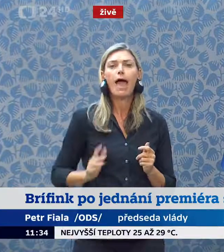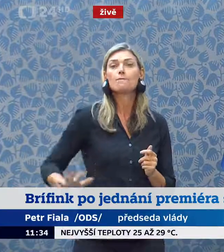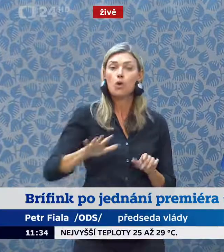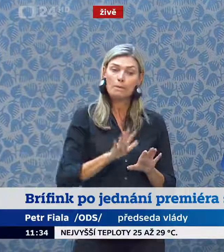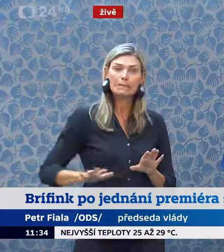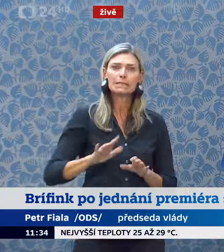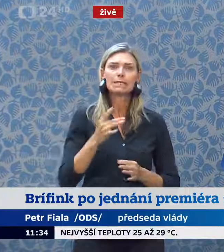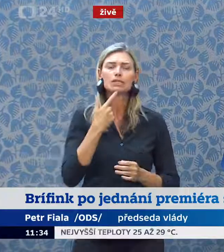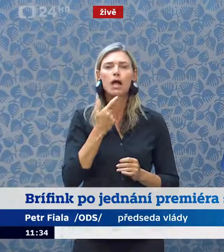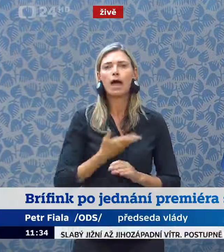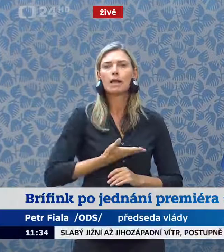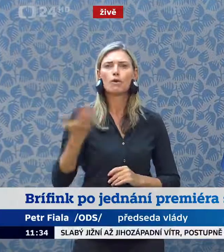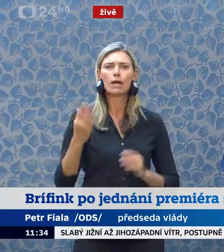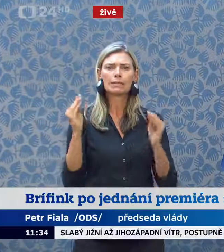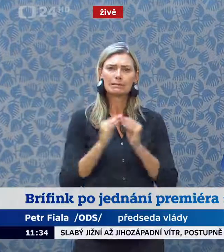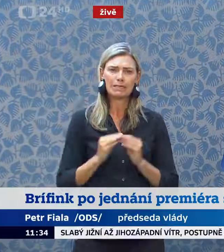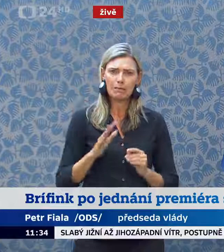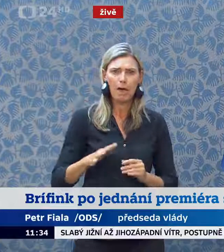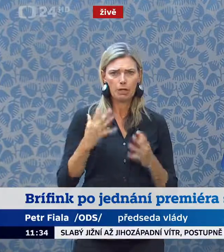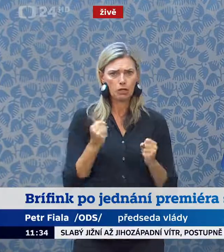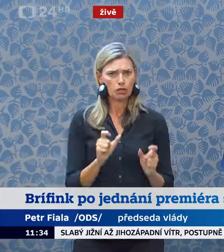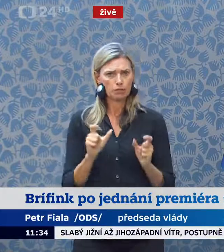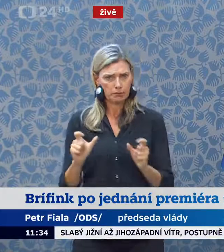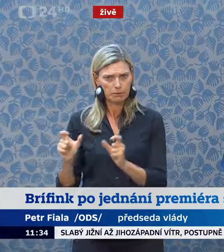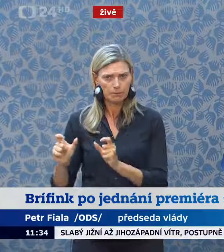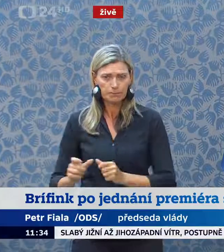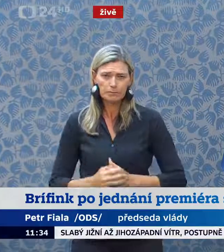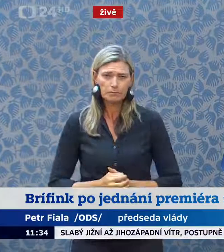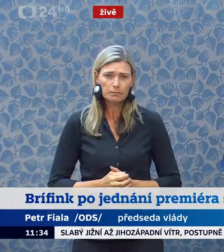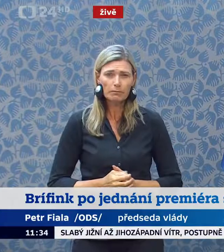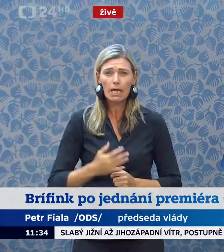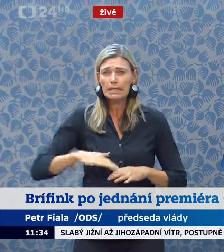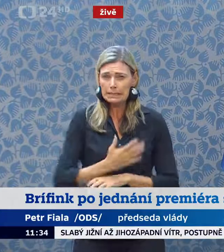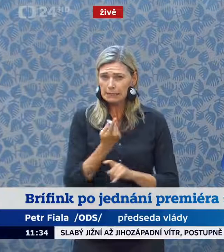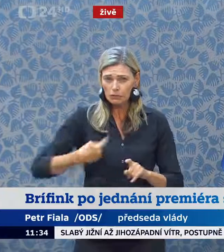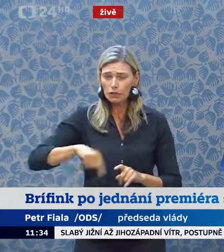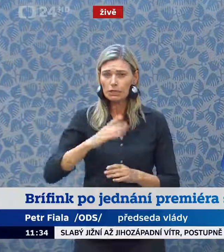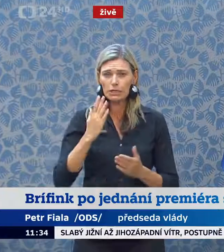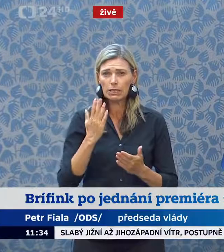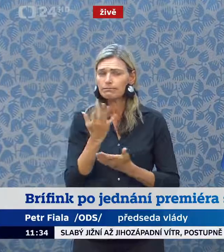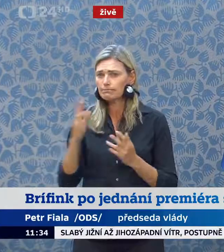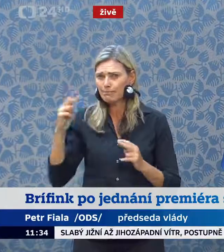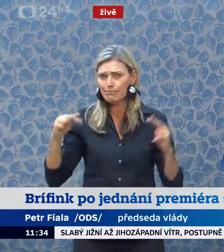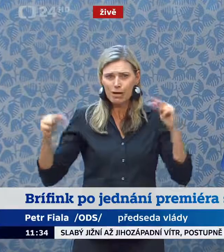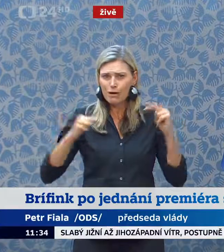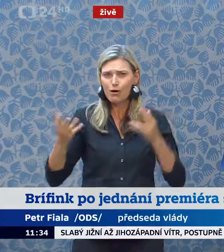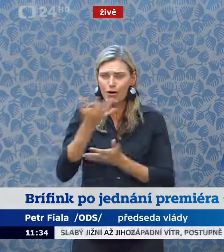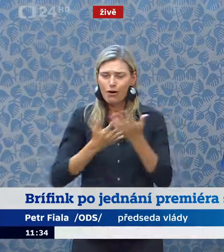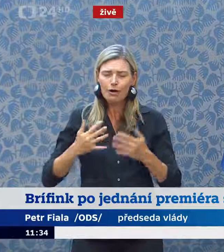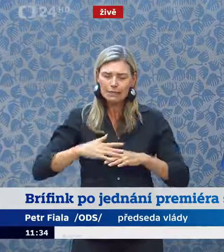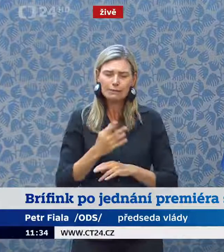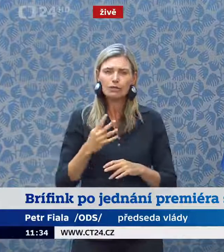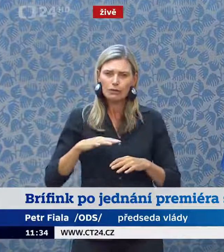demokratických institucí. Myslím, že všichni si uvědomujeme, a tak bych tu diskuzi zhrnul, že přes